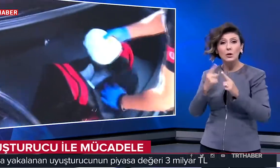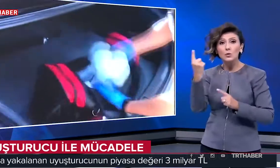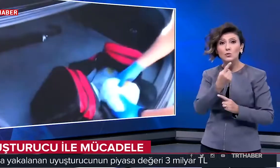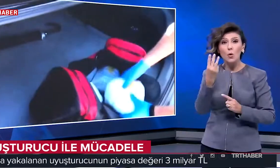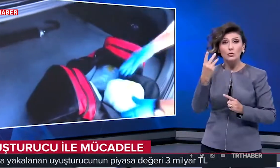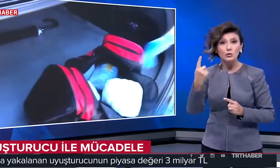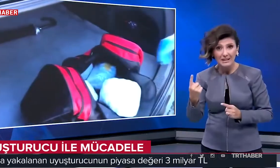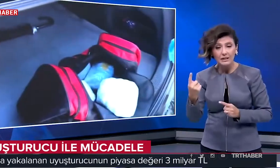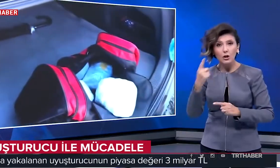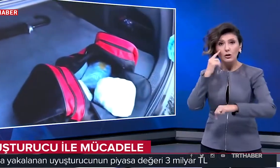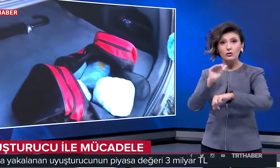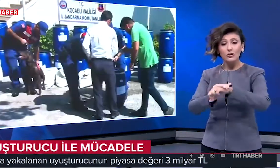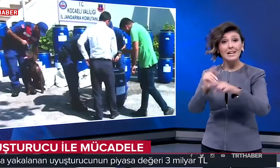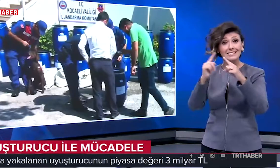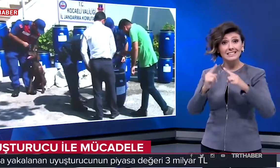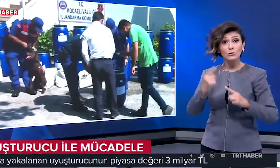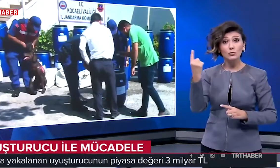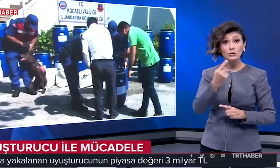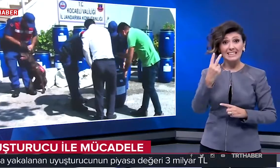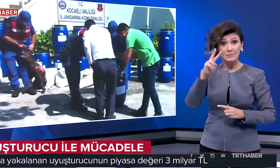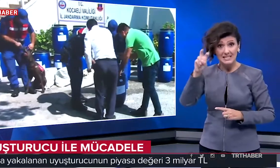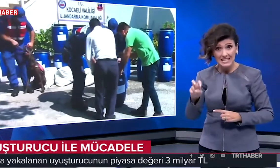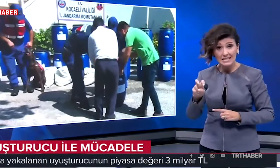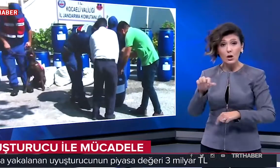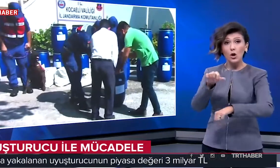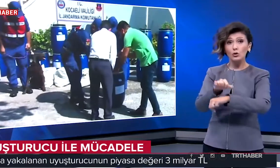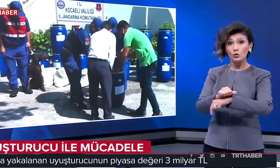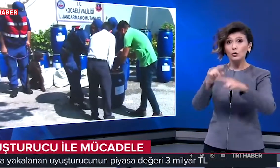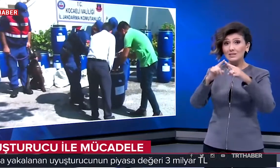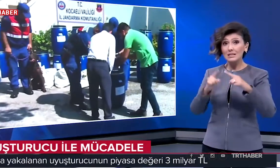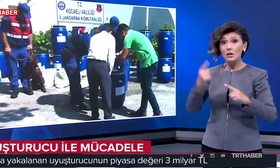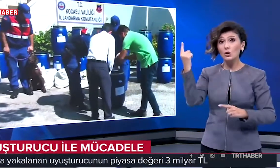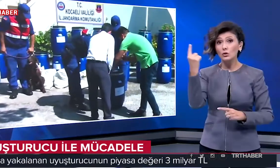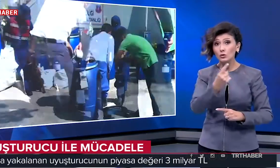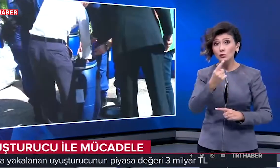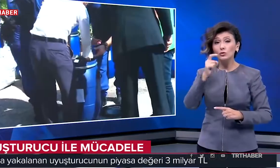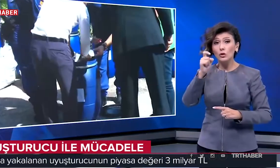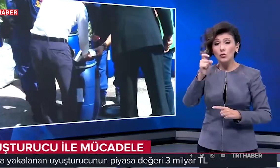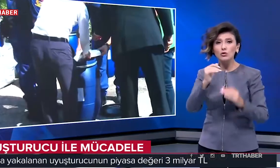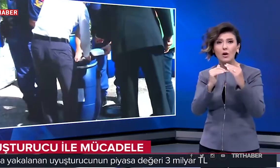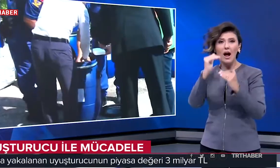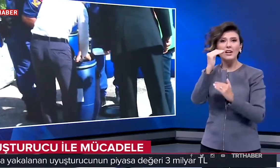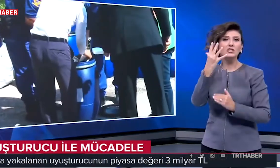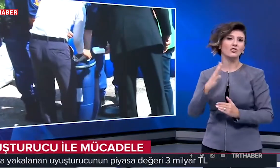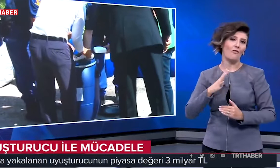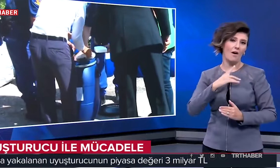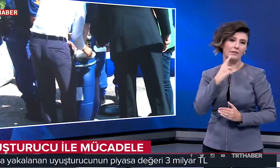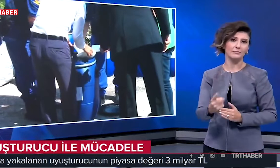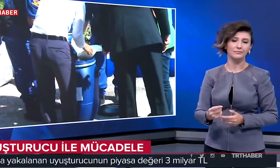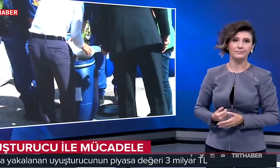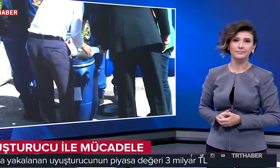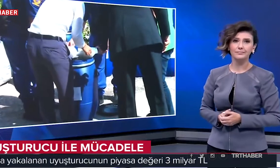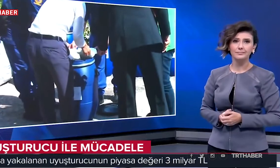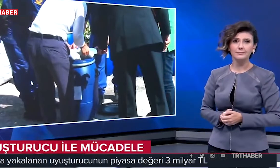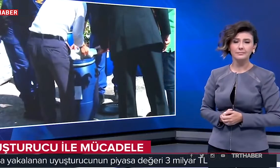%31'lik, gözaltı sayısında %28'lik, tutuklu sayısındaysa %9'luk artışı yaşandı.